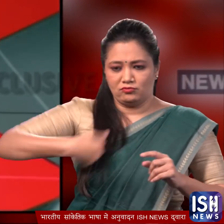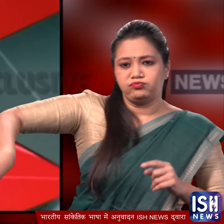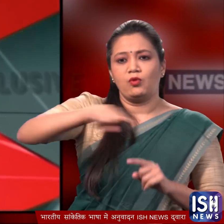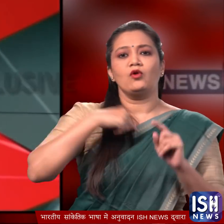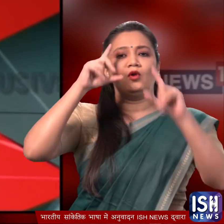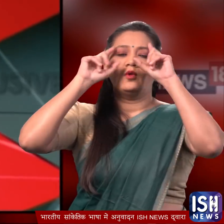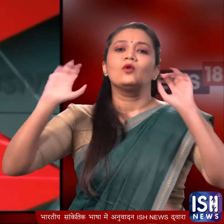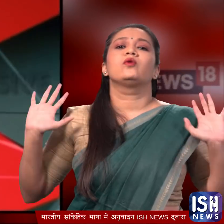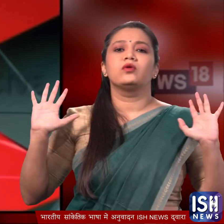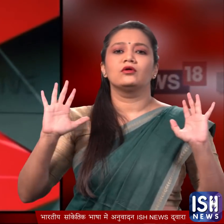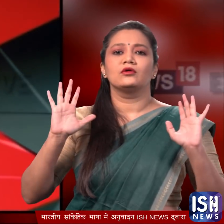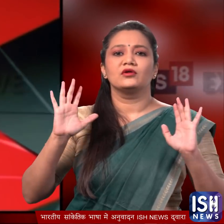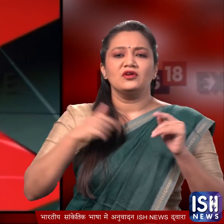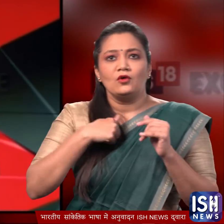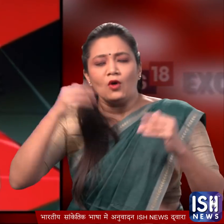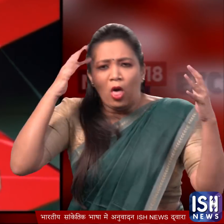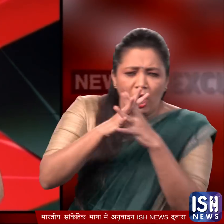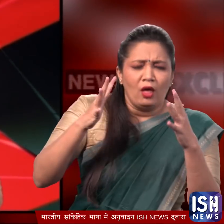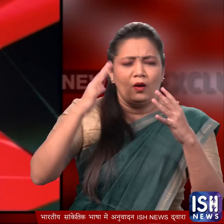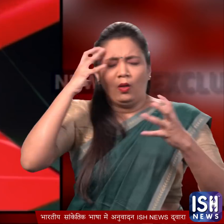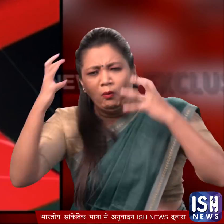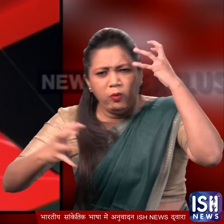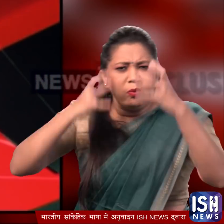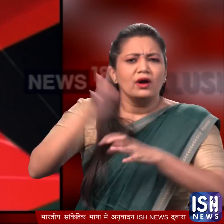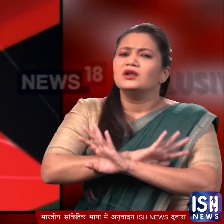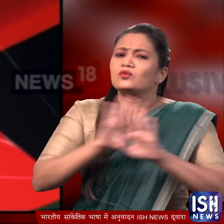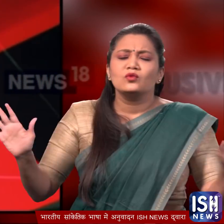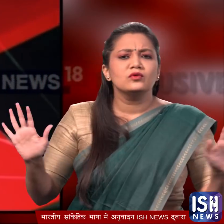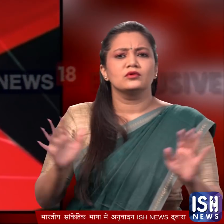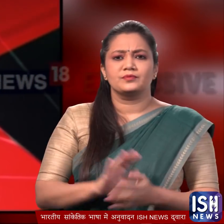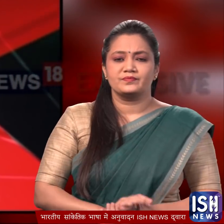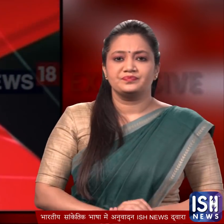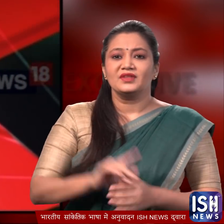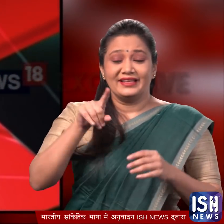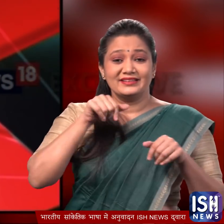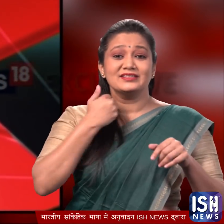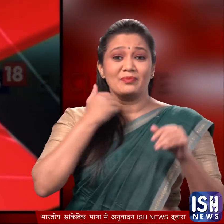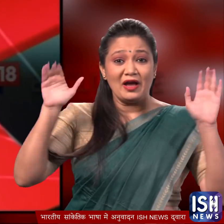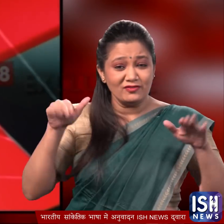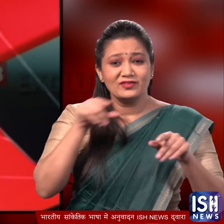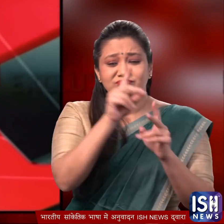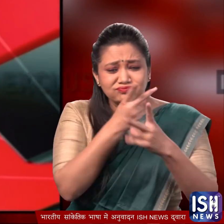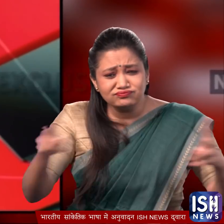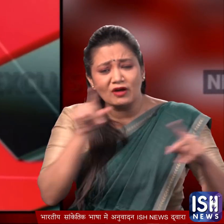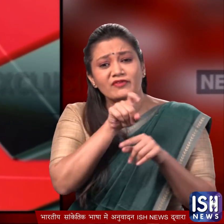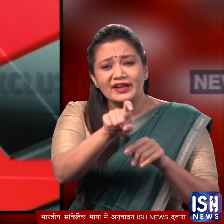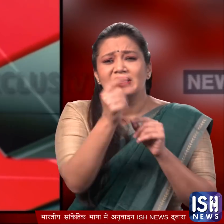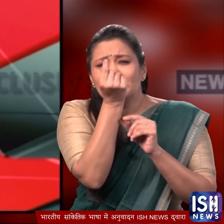भी प्रशासन की नजर है। हमको बेवज़े बौकलाने या बदभास होने की जरूरत इसलिए भी नहीं है। क्योंकि बर्ड फ्लू के दर्जन बर वाइरस में